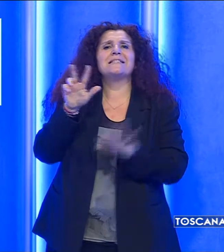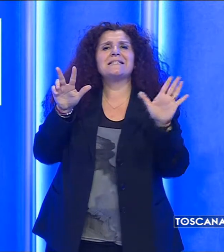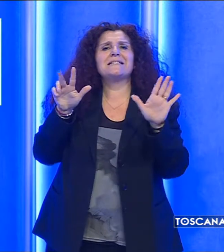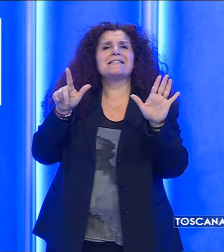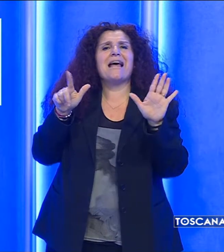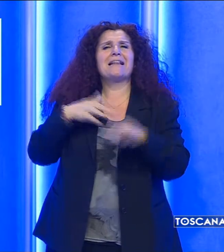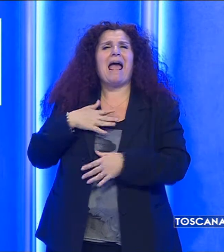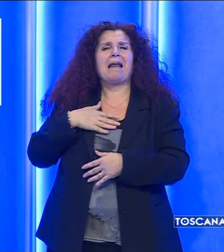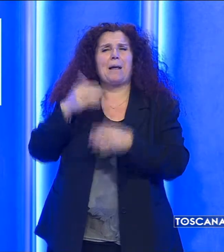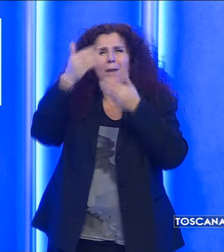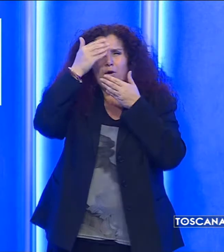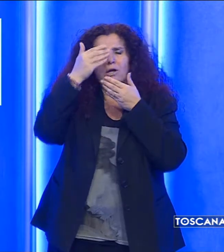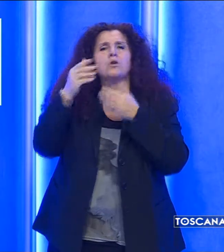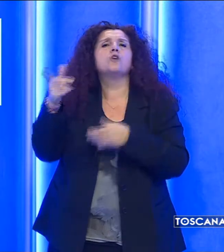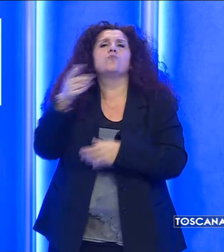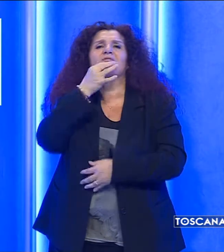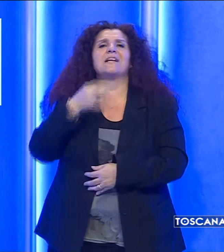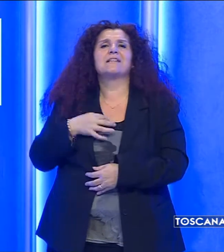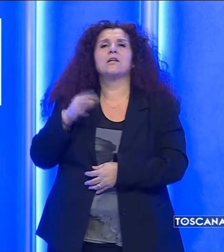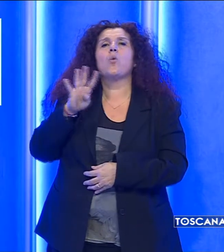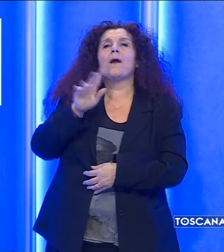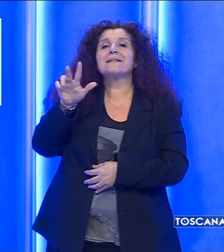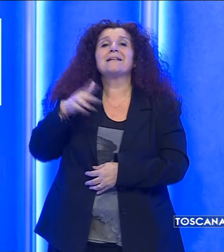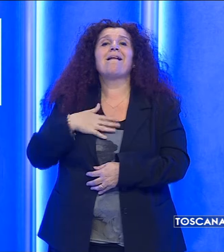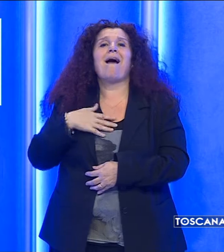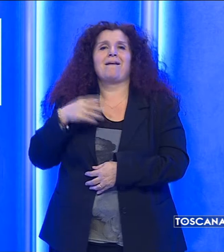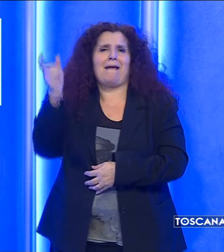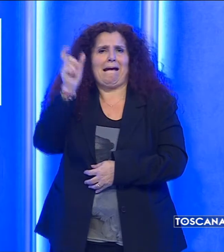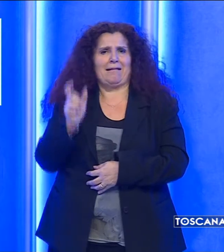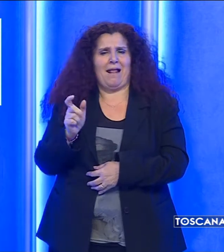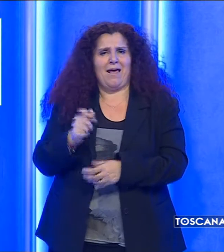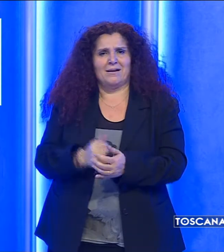la sua compagna, una 43enne italiana.